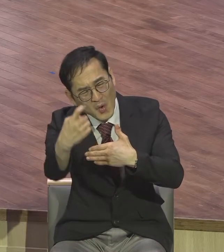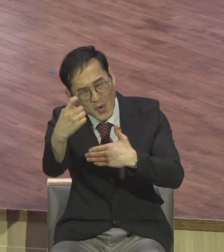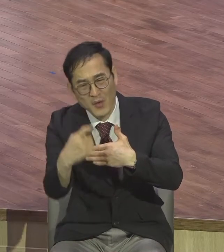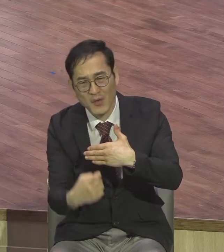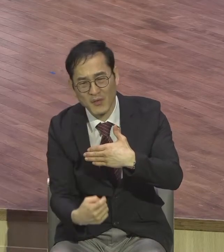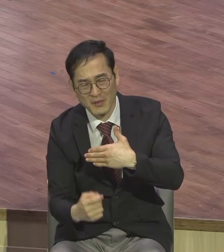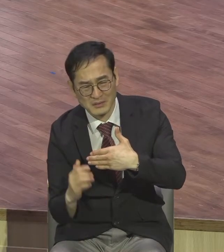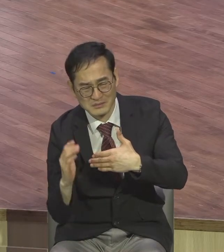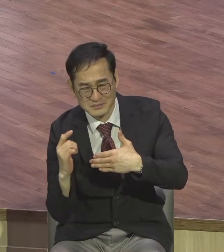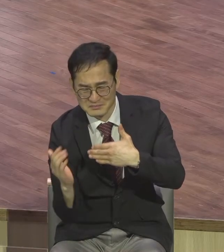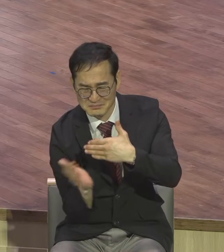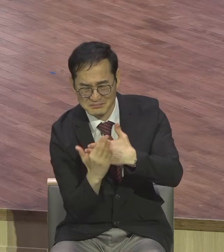완전 껍데기야.